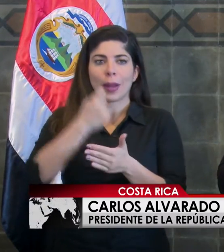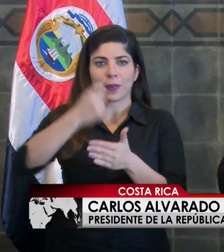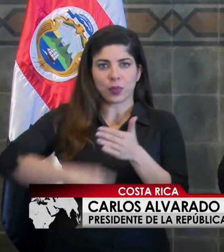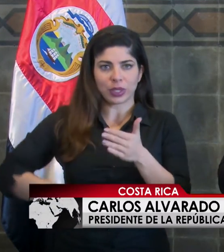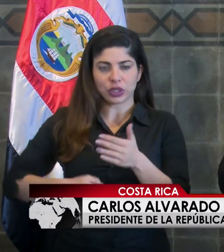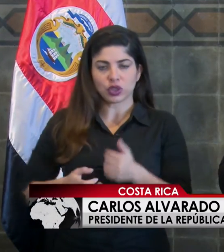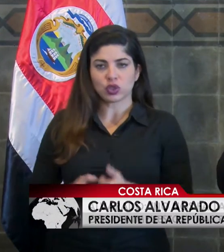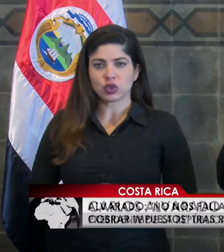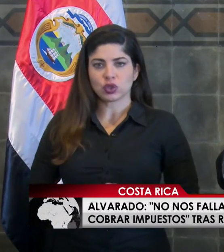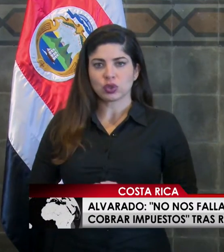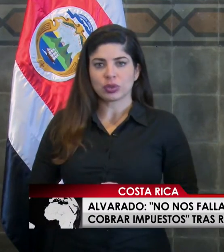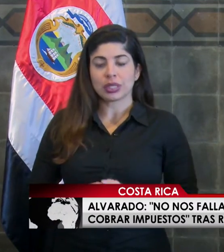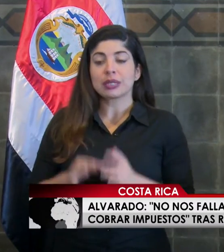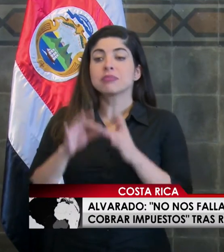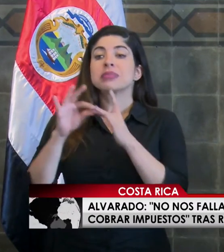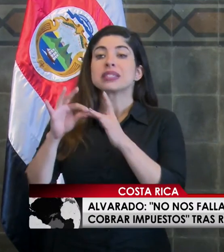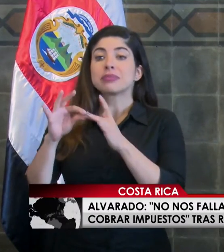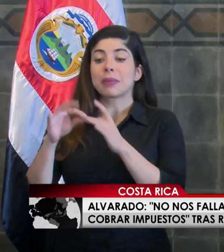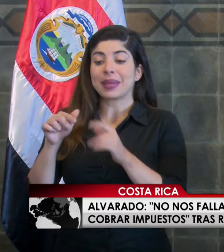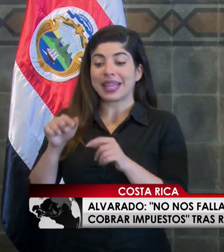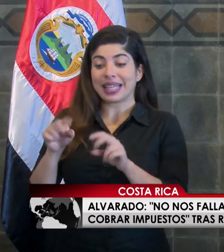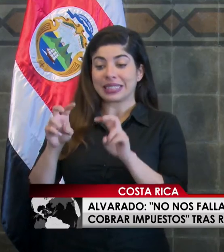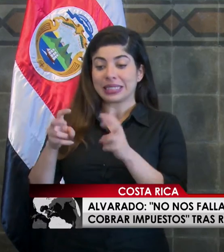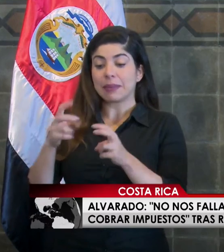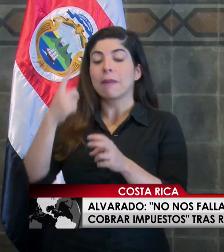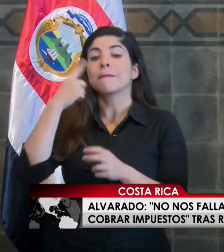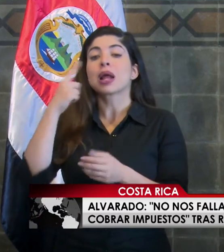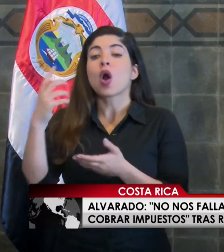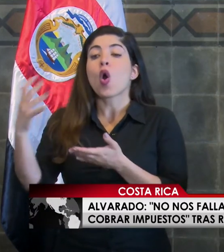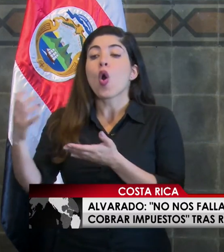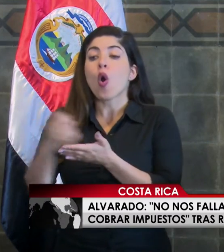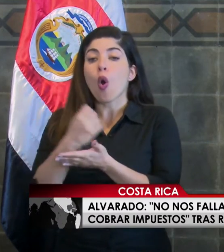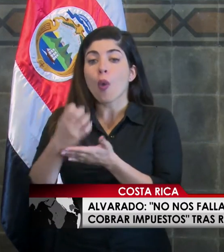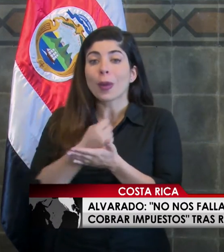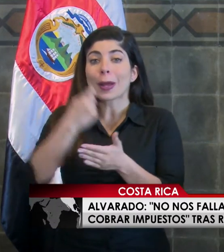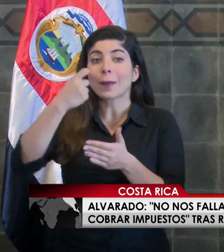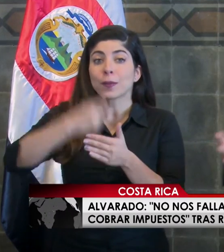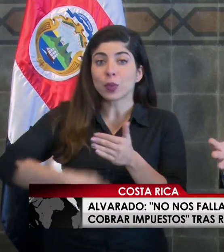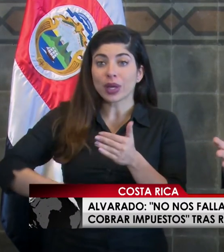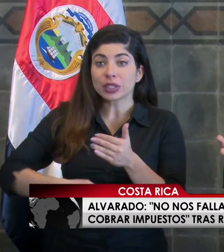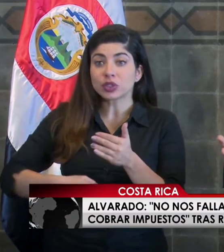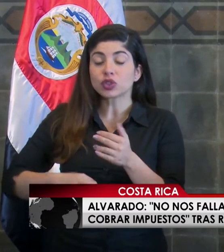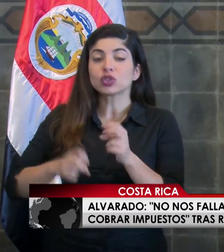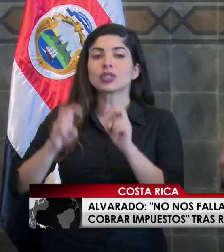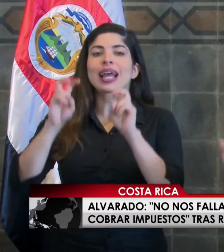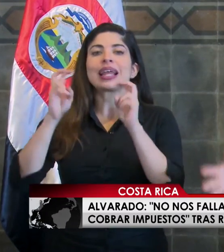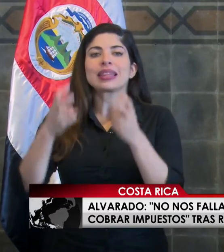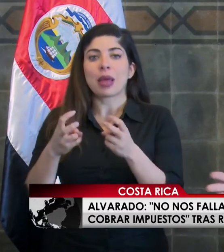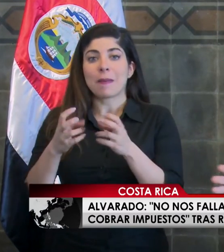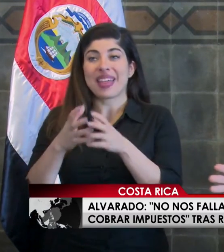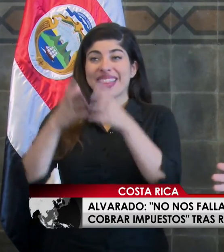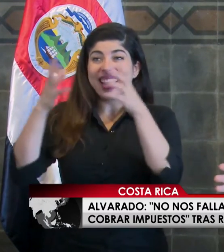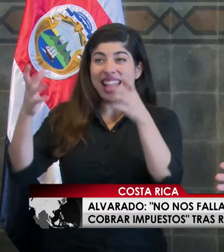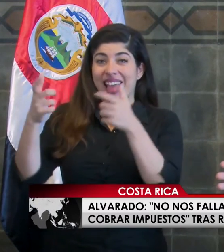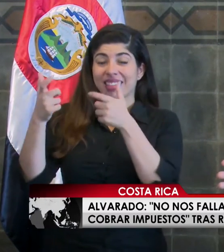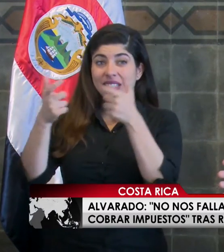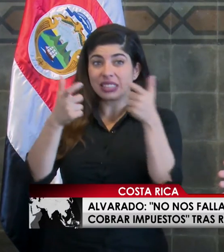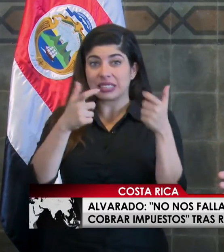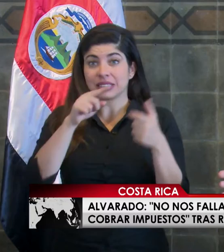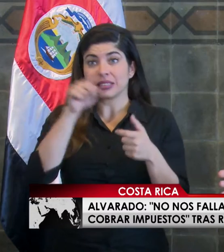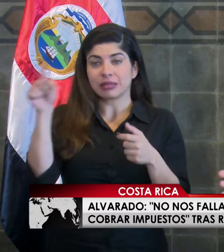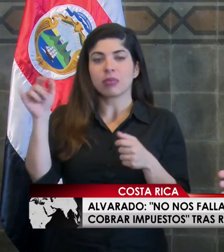y particularmente en este caso para cobrar los impuestos en materia de grandes contribuyentes.